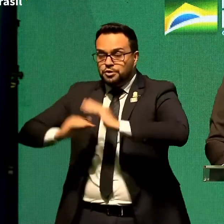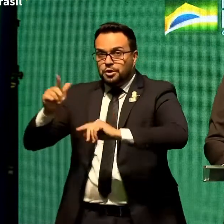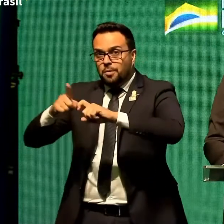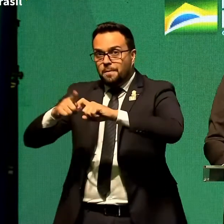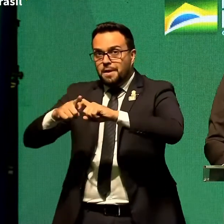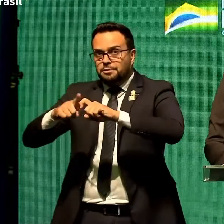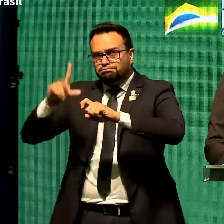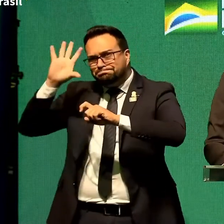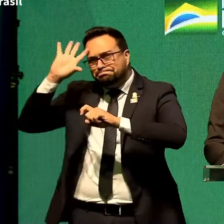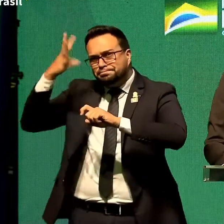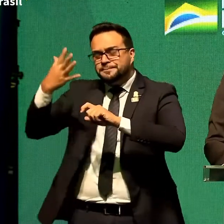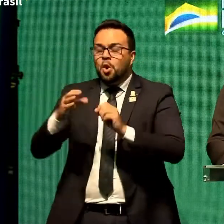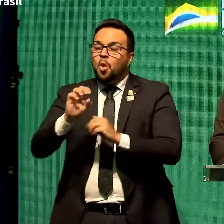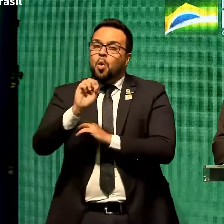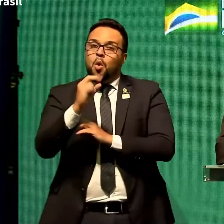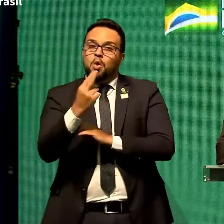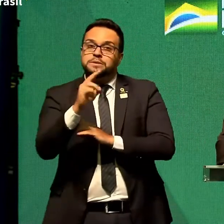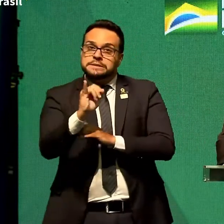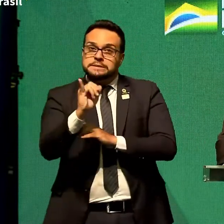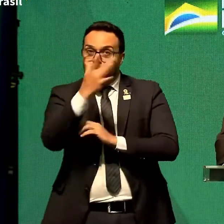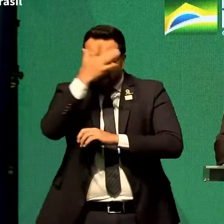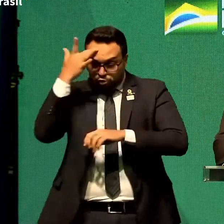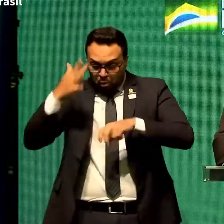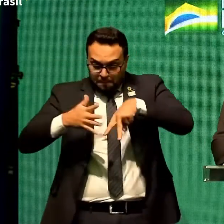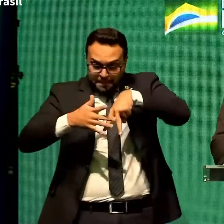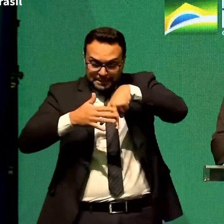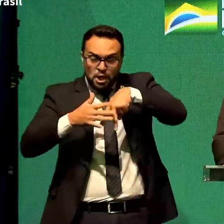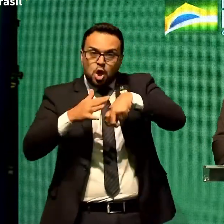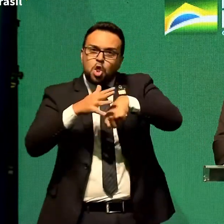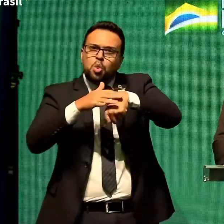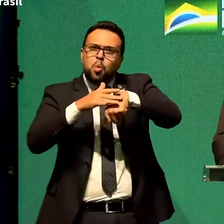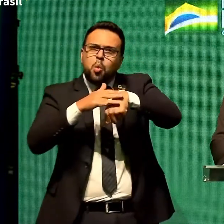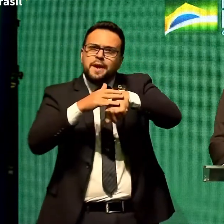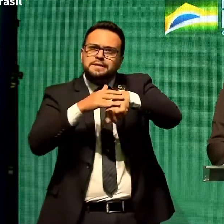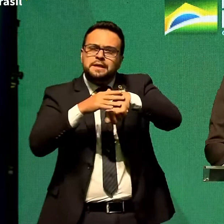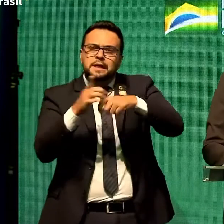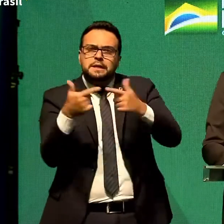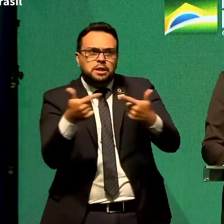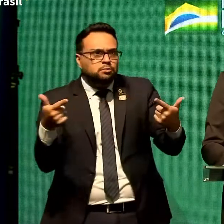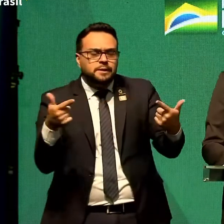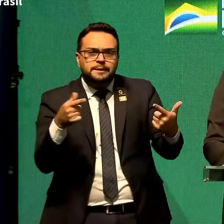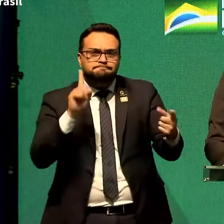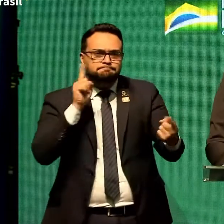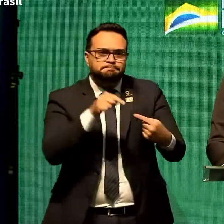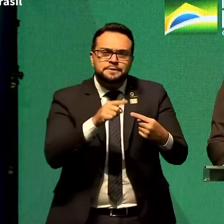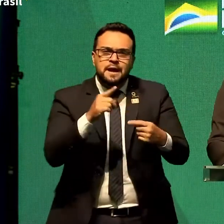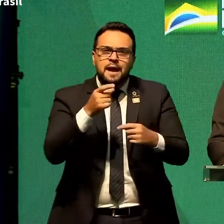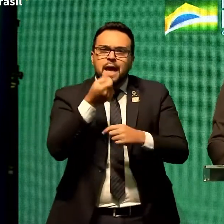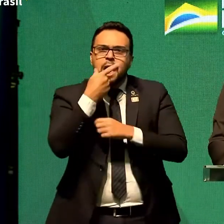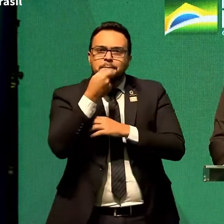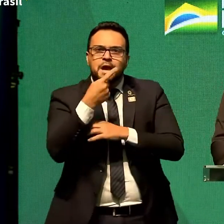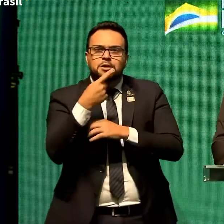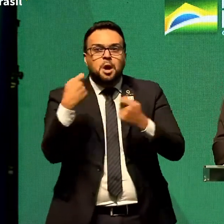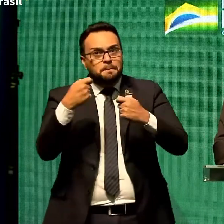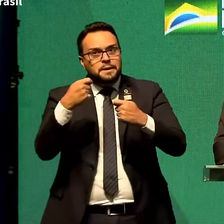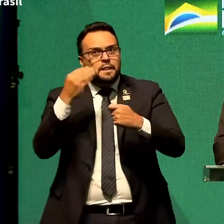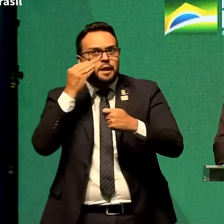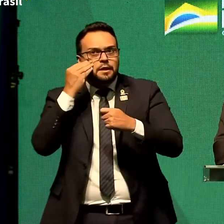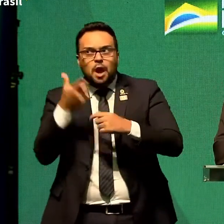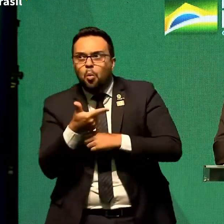Ou até mesmo, se um paciente está com uma certa doença, ele não tem aquele remédio específico, comprovado cientificamente, ele tem que buscar outra alternativa.